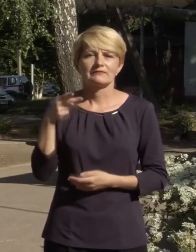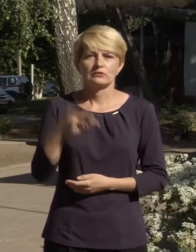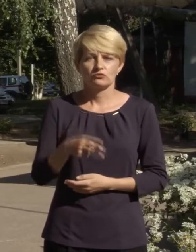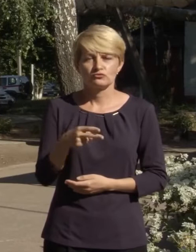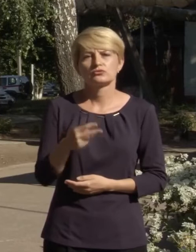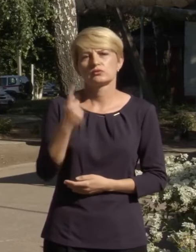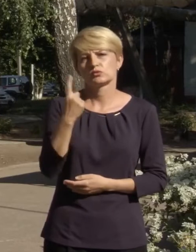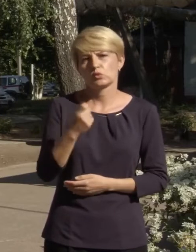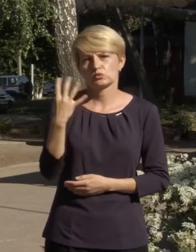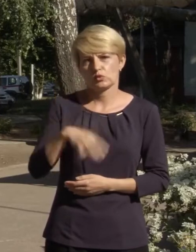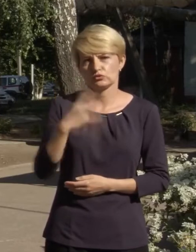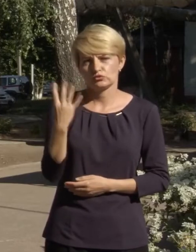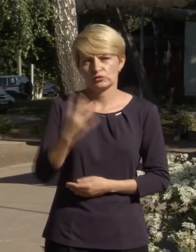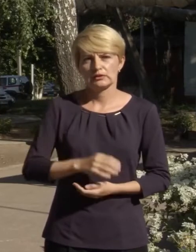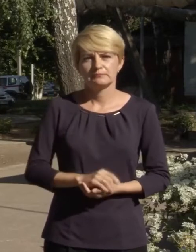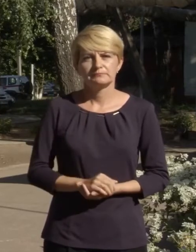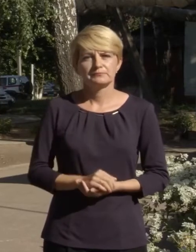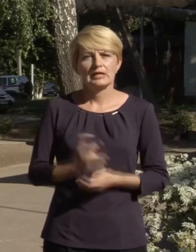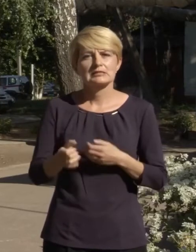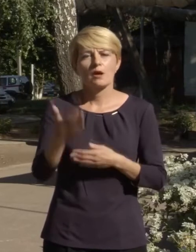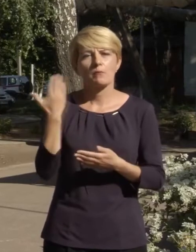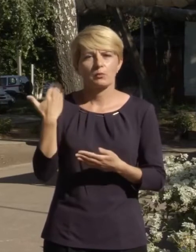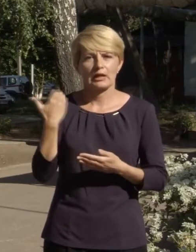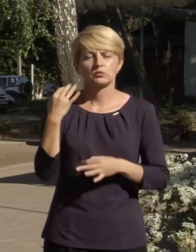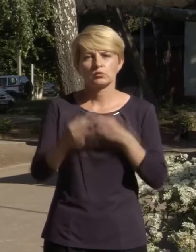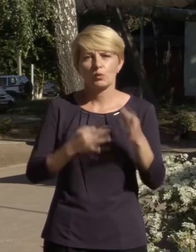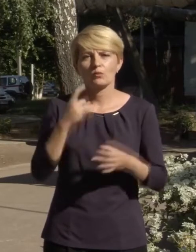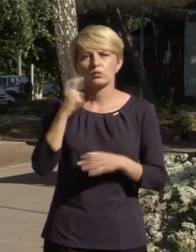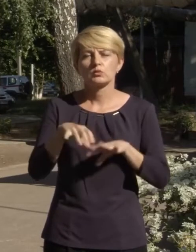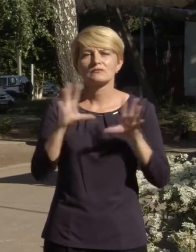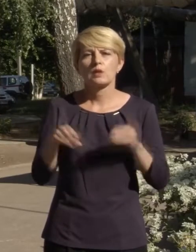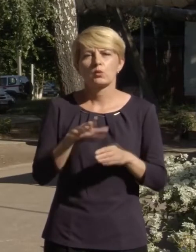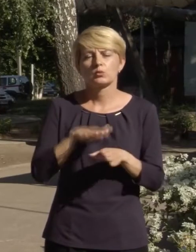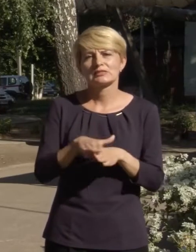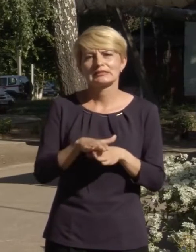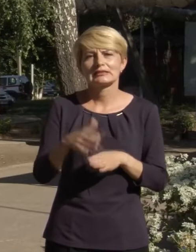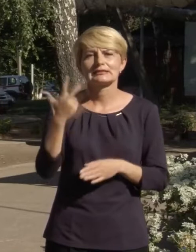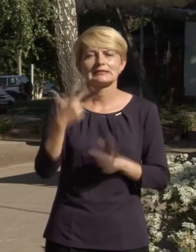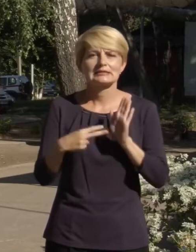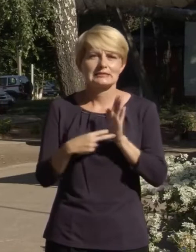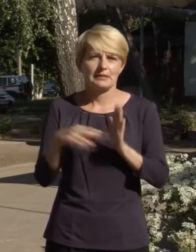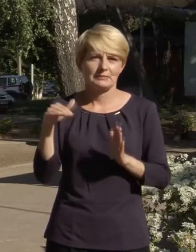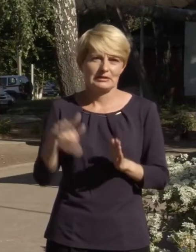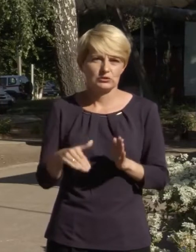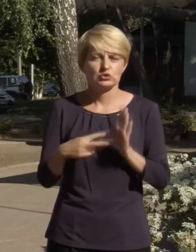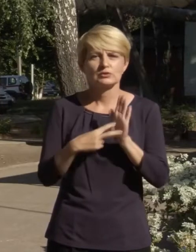144. За попередню добу в Україні загалом було здійснено 37